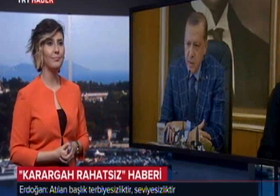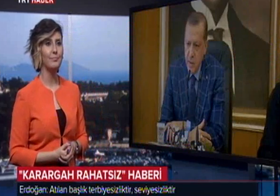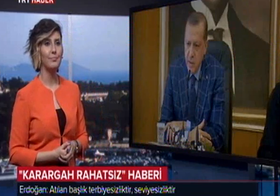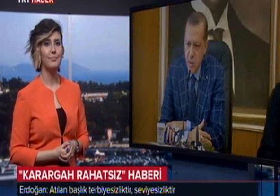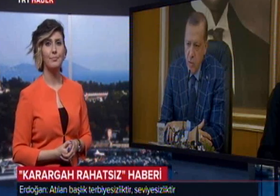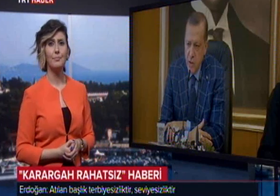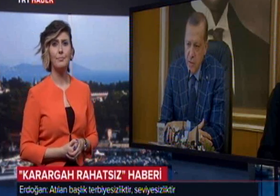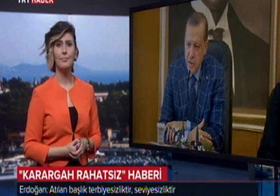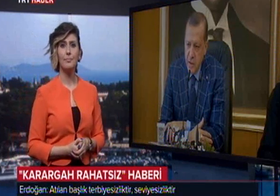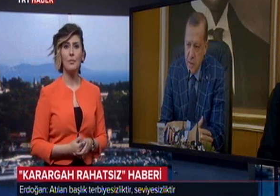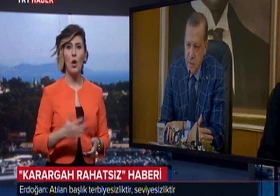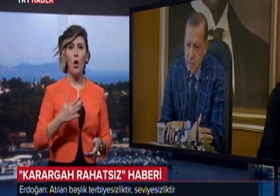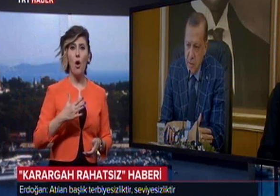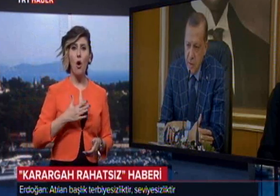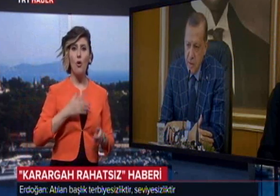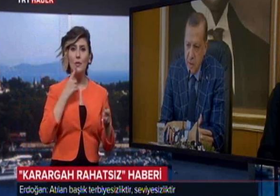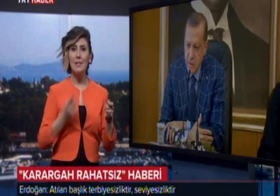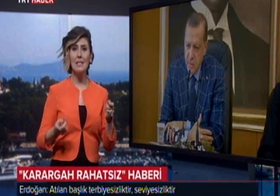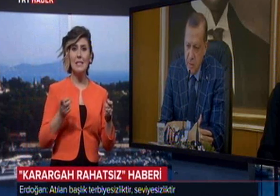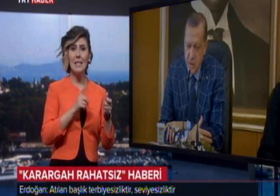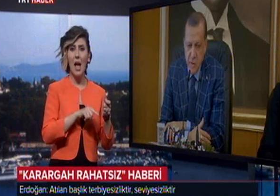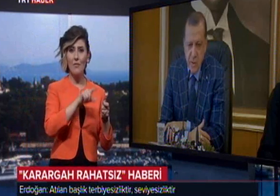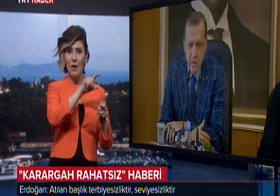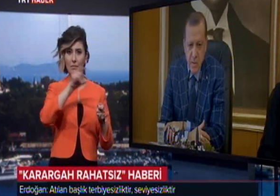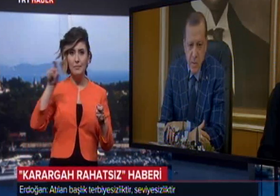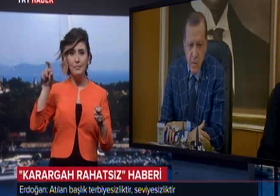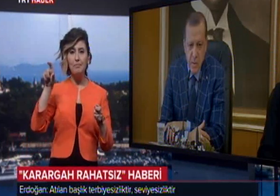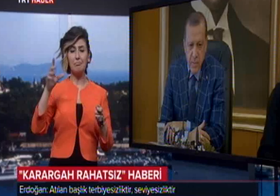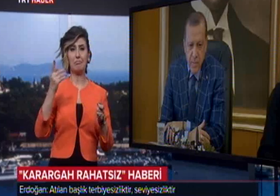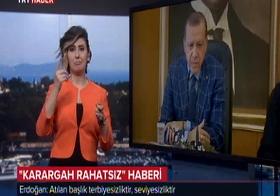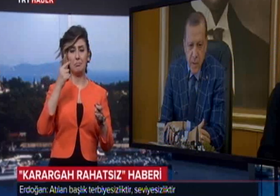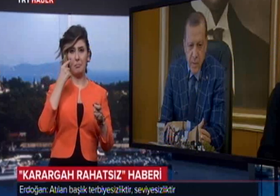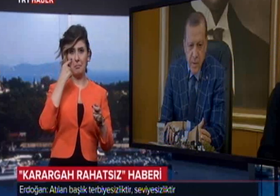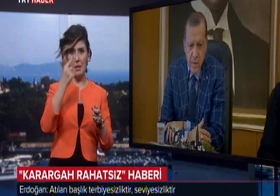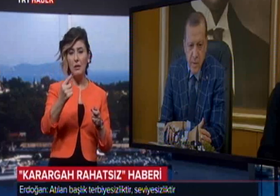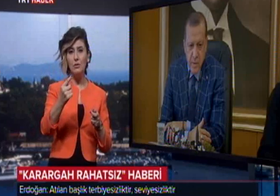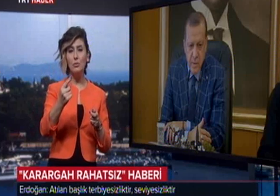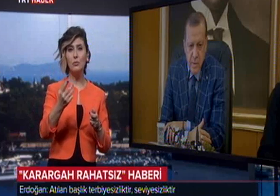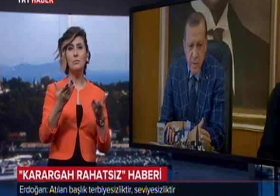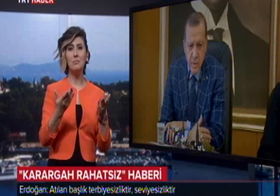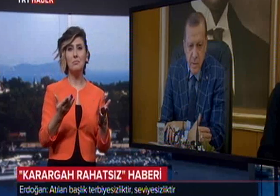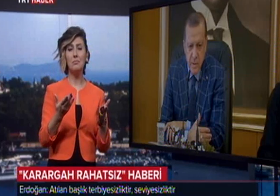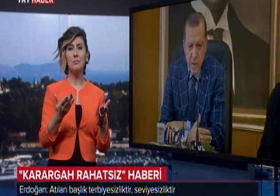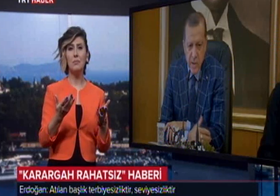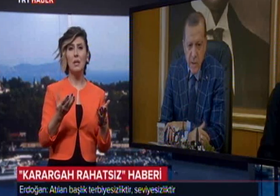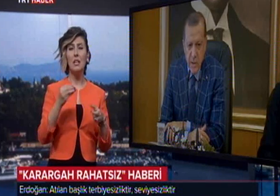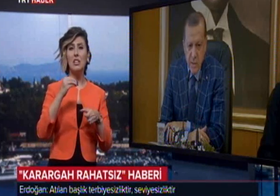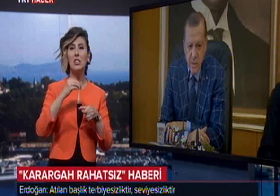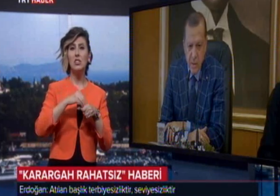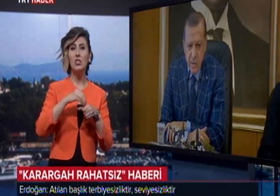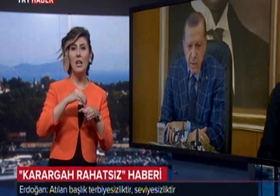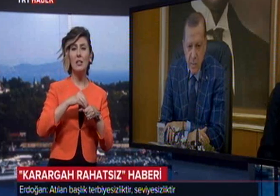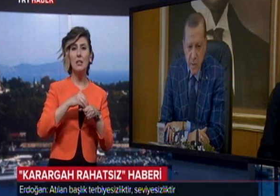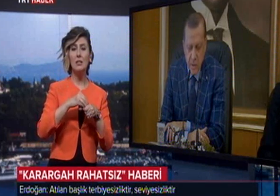Ön sayfada atılan başlık, tabi içeride